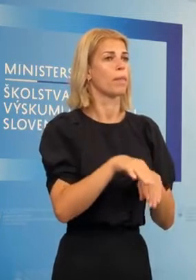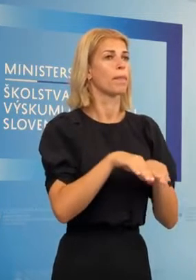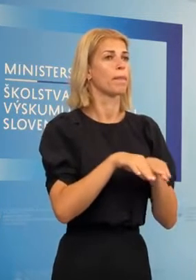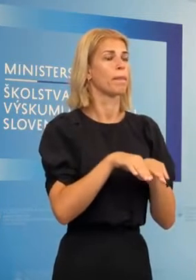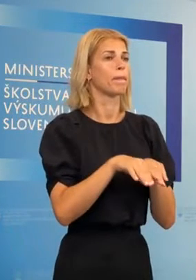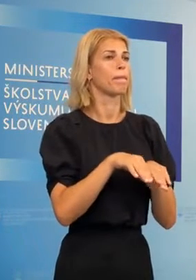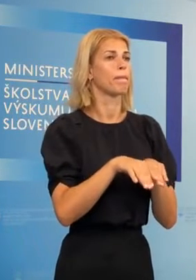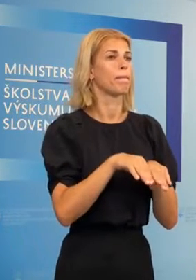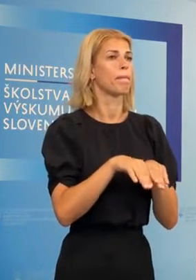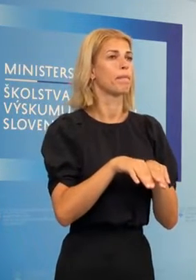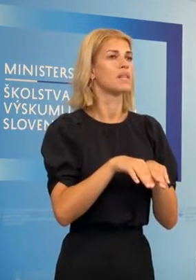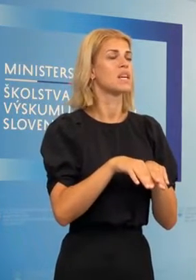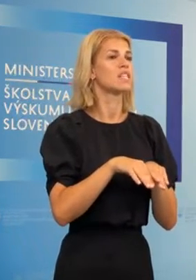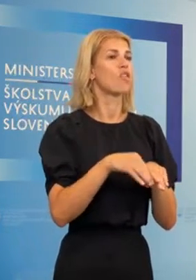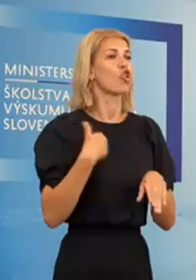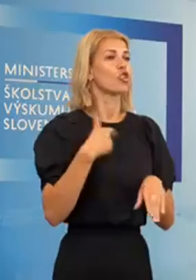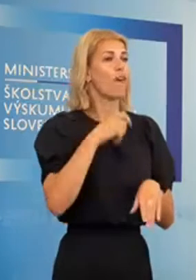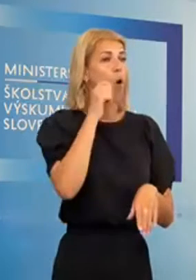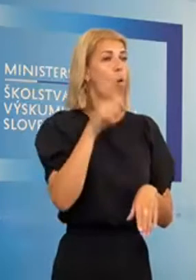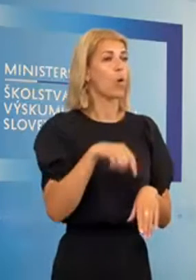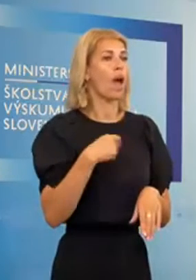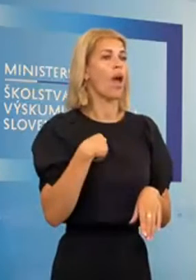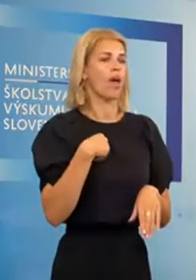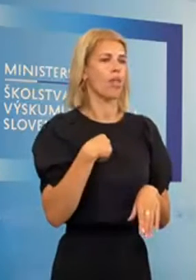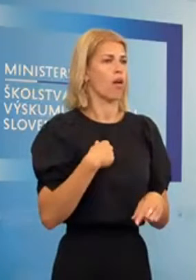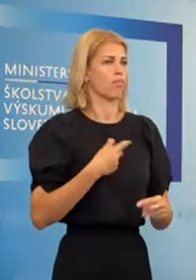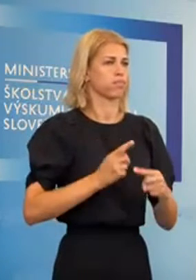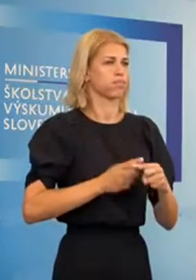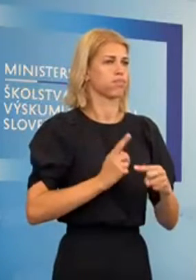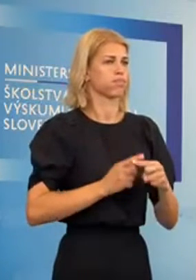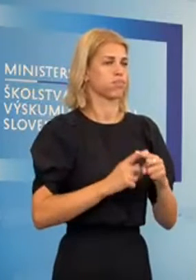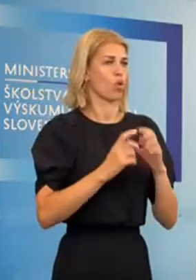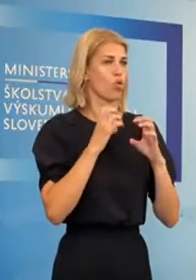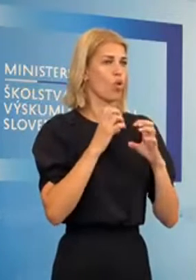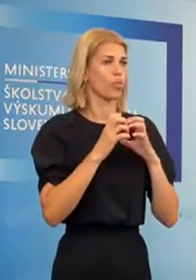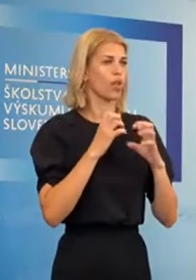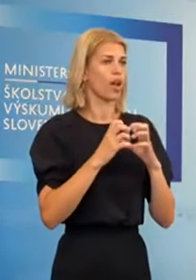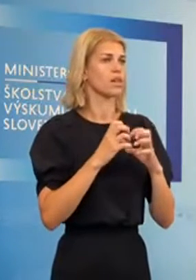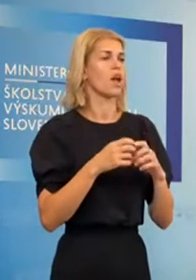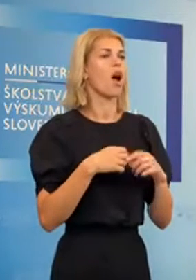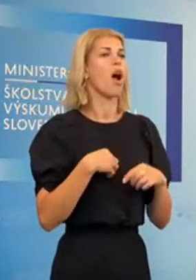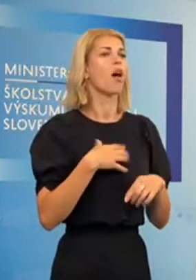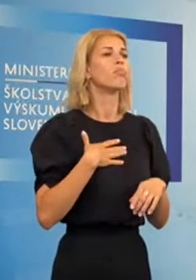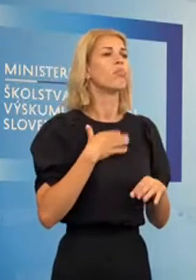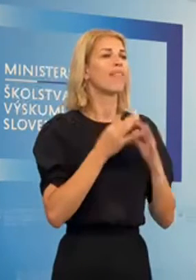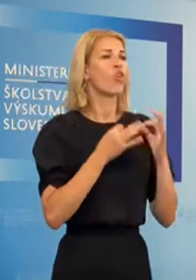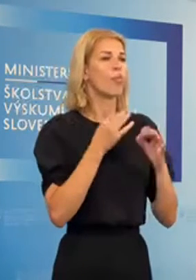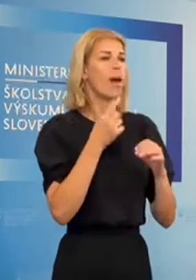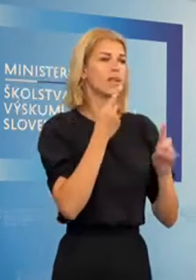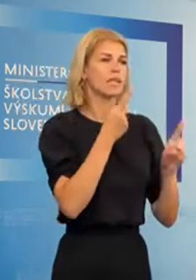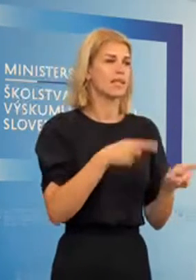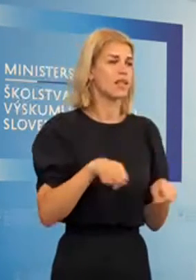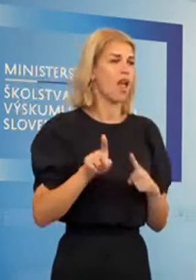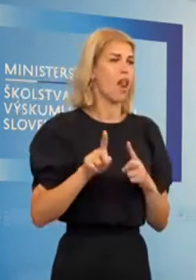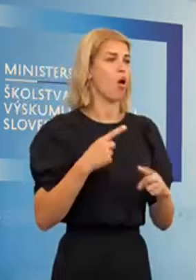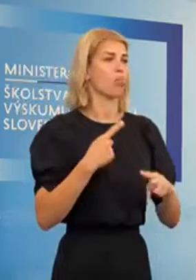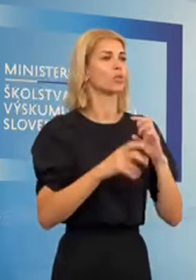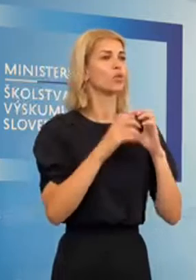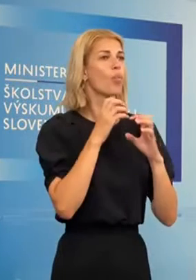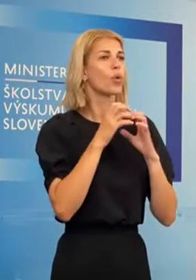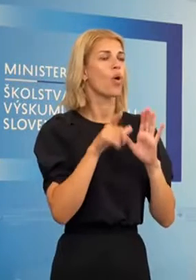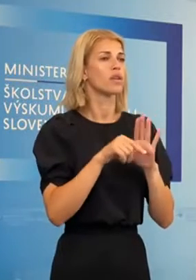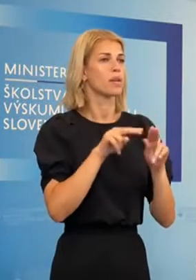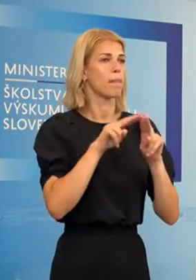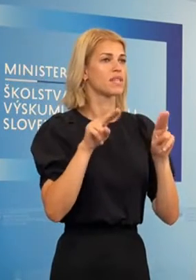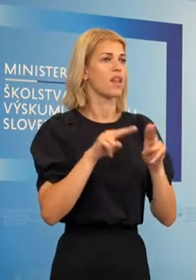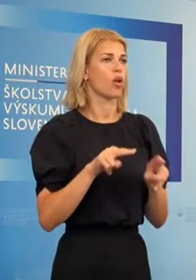školstva na Ukrajine, kde samozrejme tie informácie sa šerujú, zdieľajú. Okrem toho sa komunikujú aj s